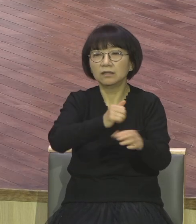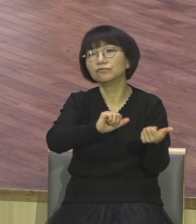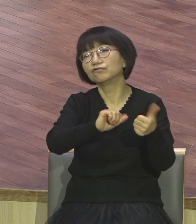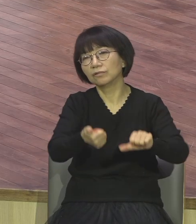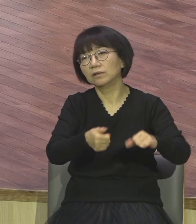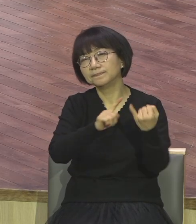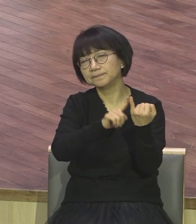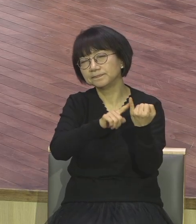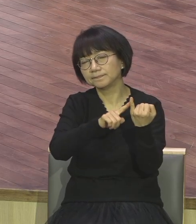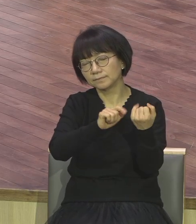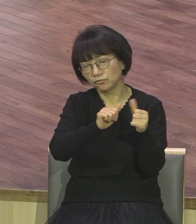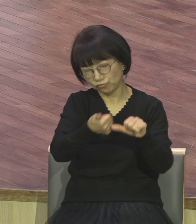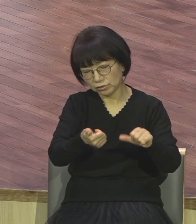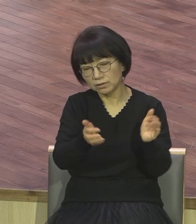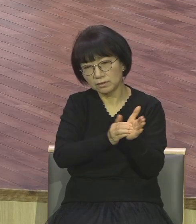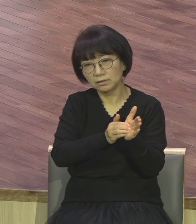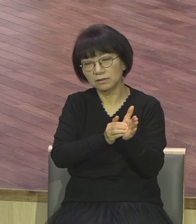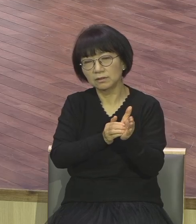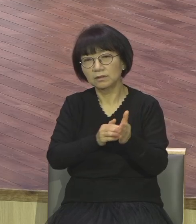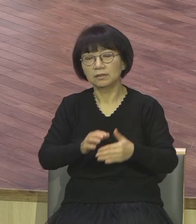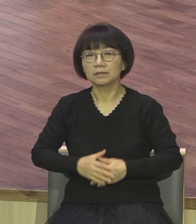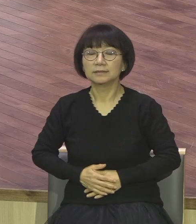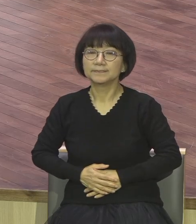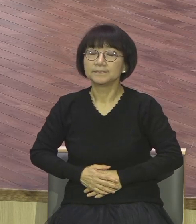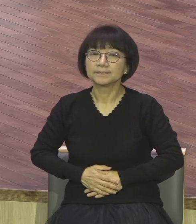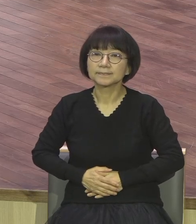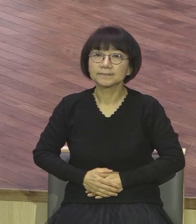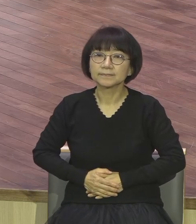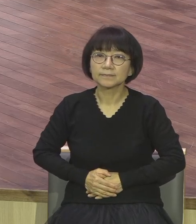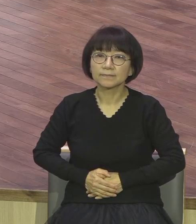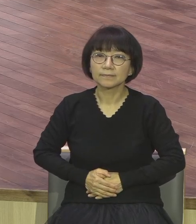하고 말았어요 이 경찰들